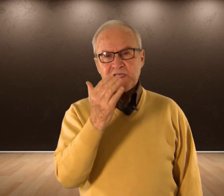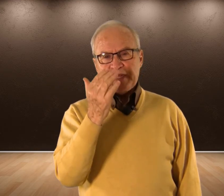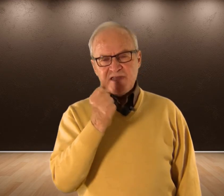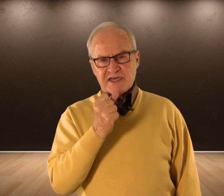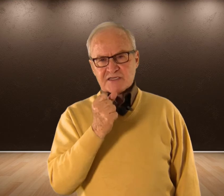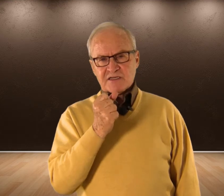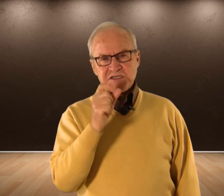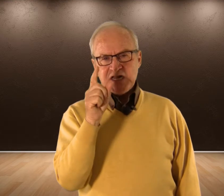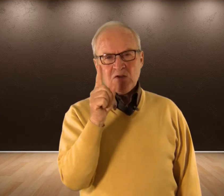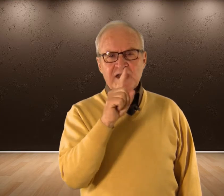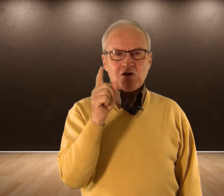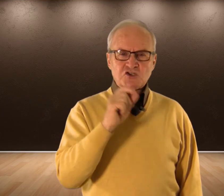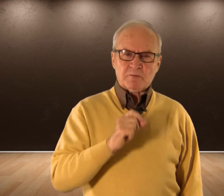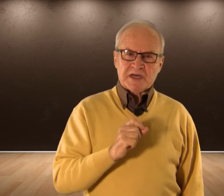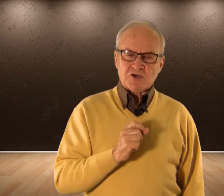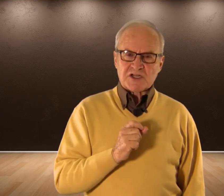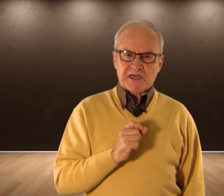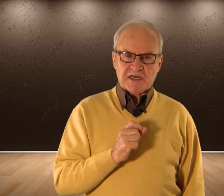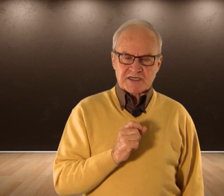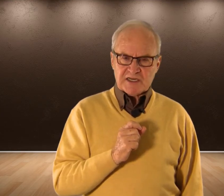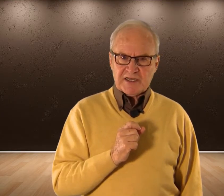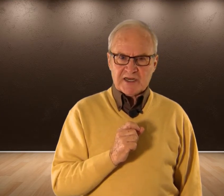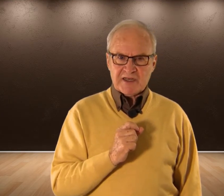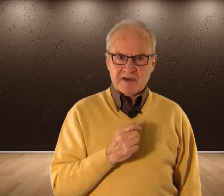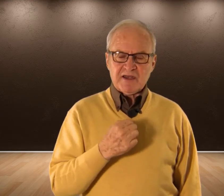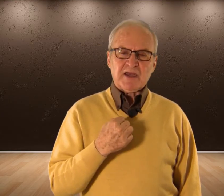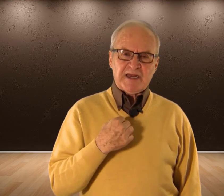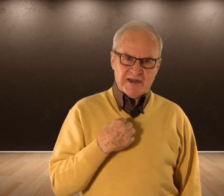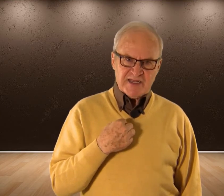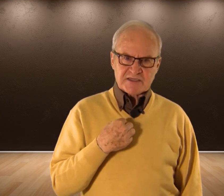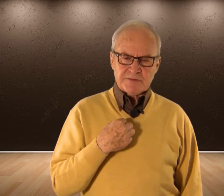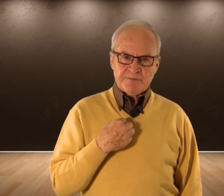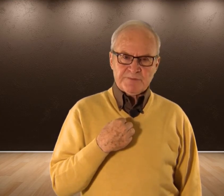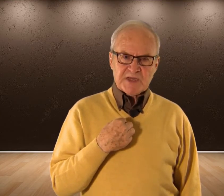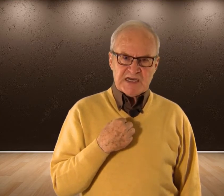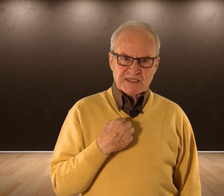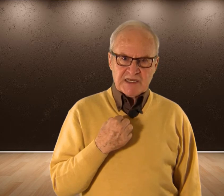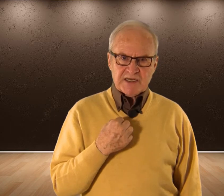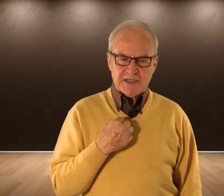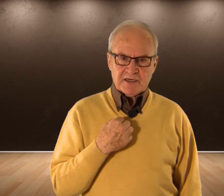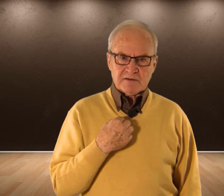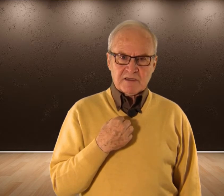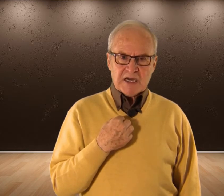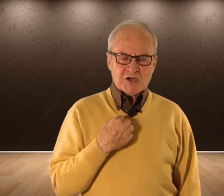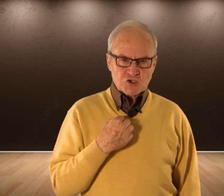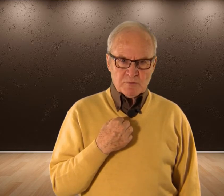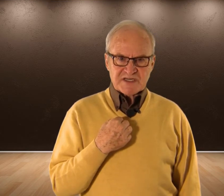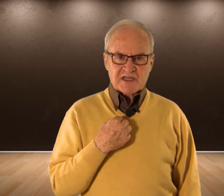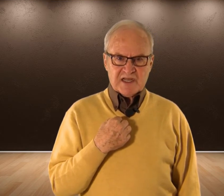Que ellas Ya no eran los hombres Los que les elegían A ella Eran ellas Las que elegían A los hombres Que